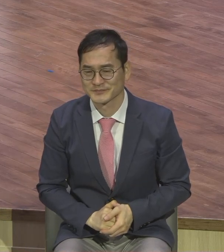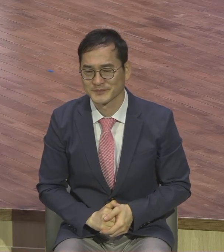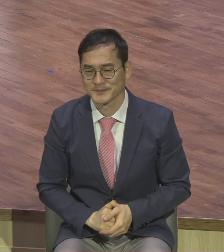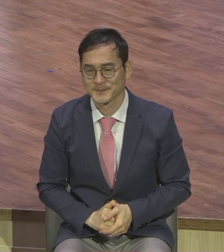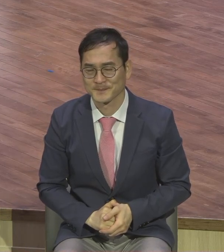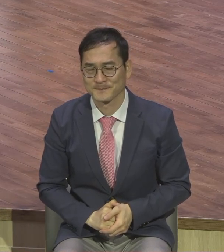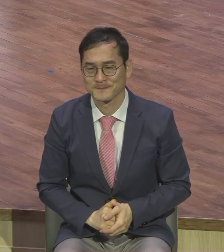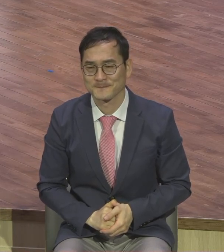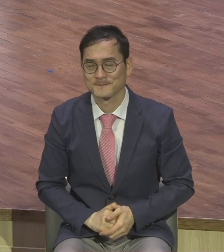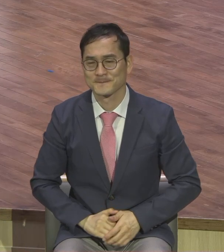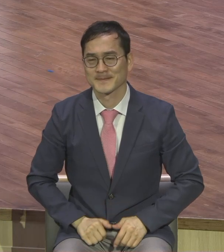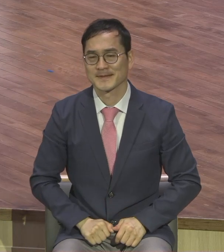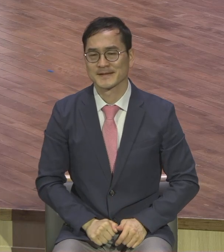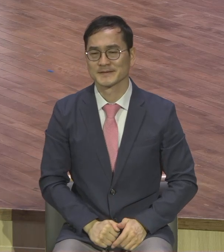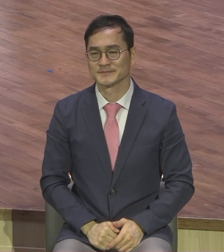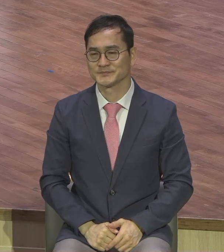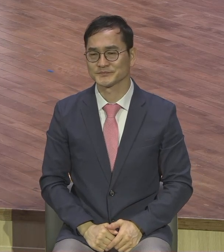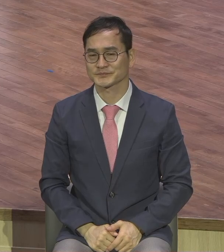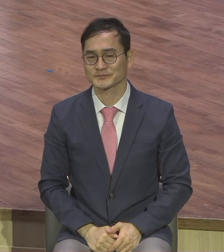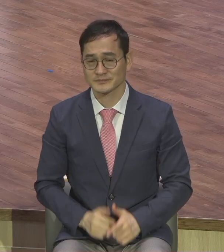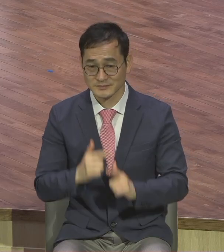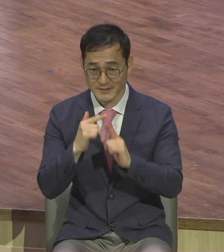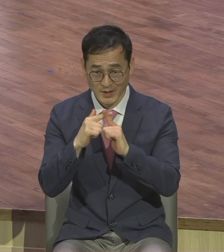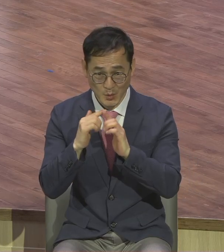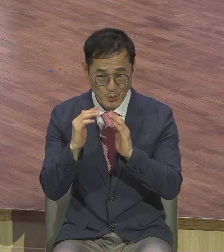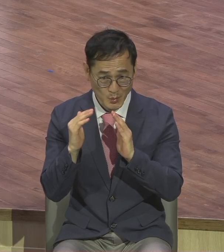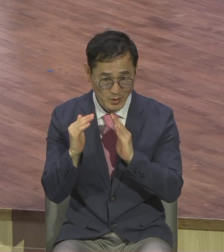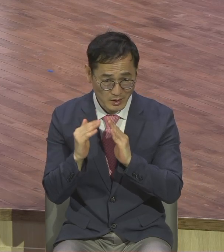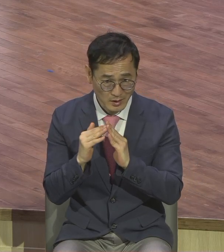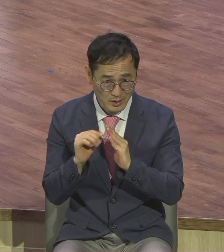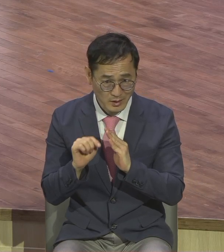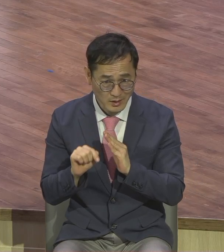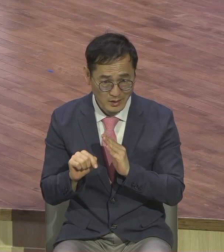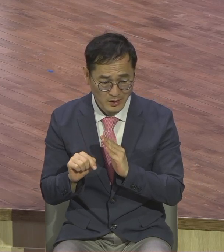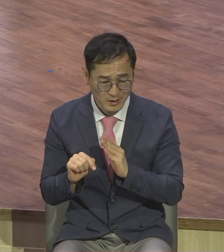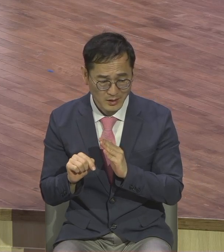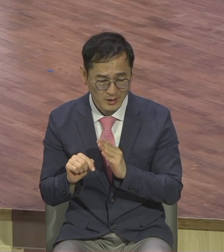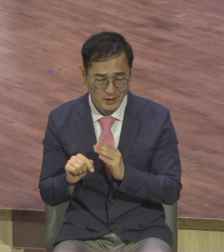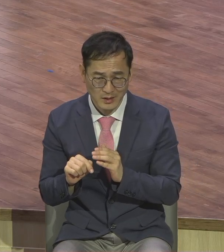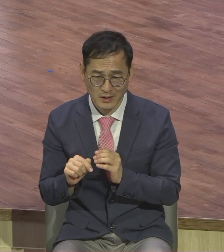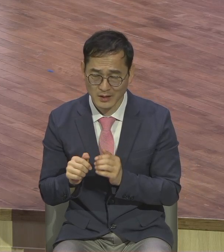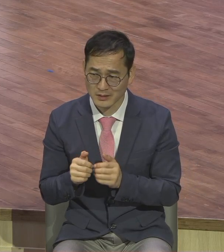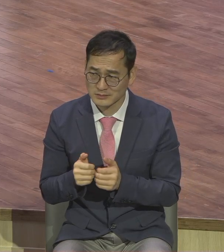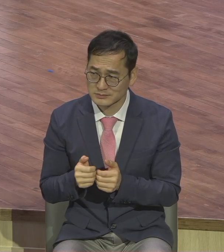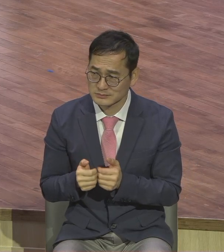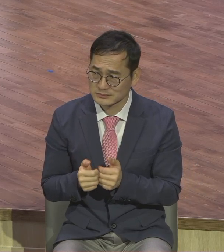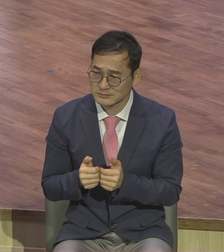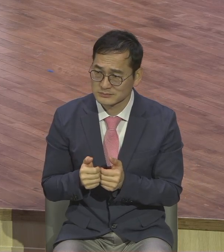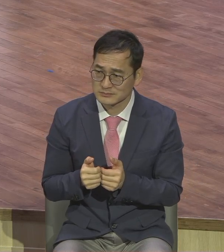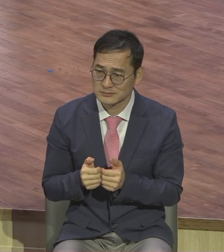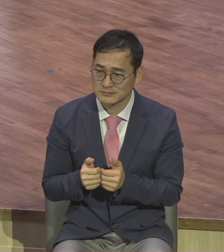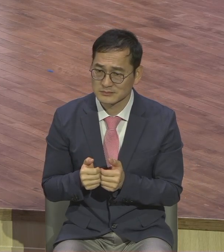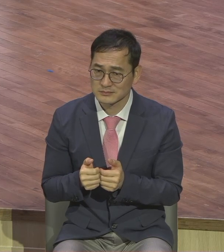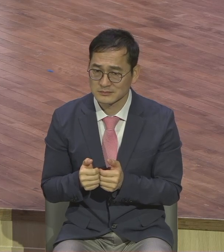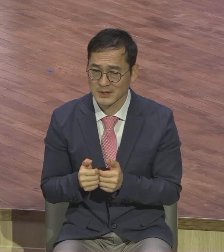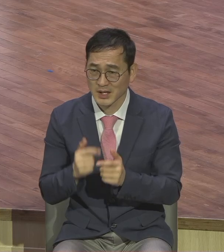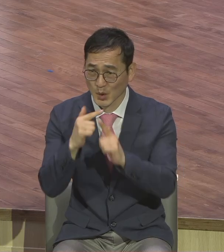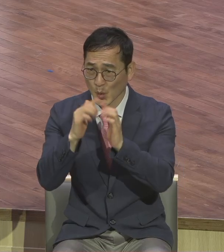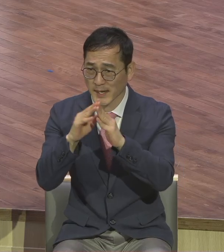왜 교회가 어색합니까? 왜 여러분 교회 시스템이 어색합니까? 왜 메시지가